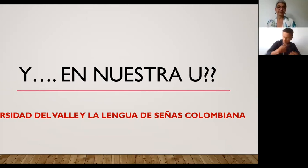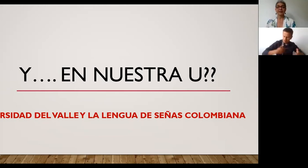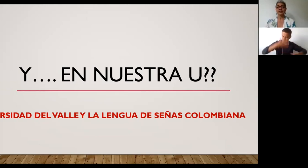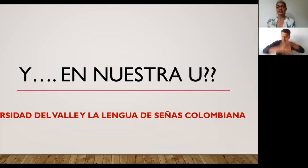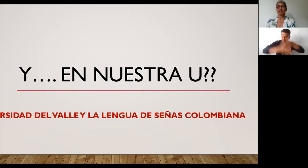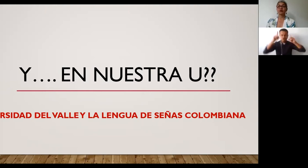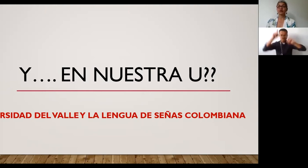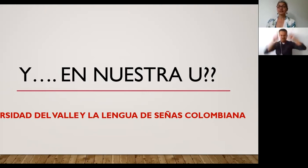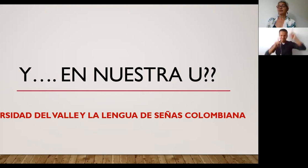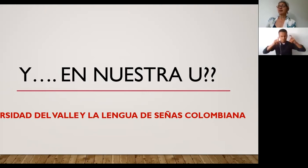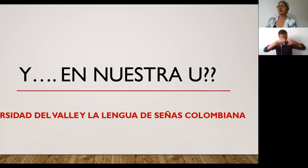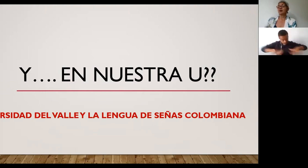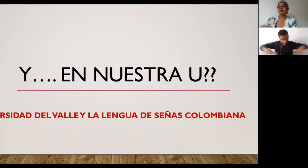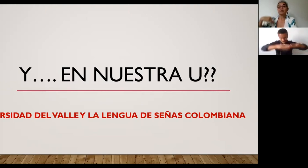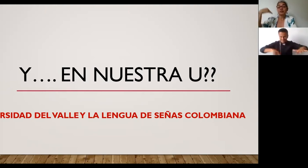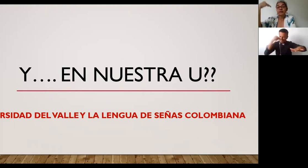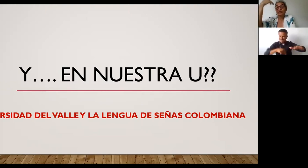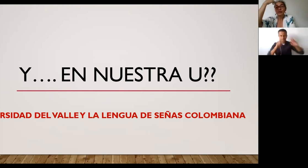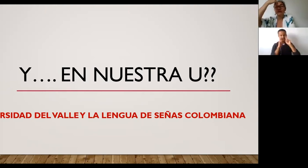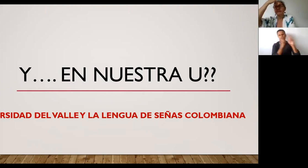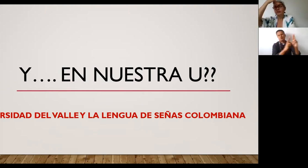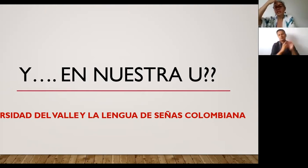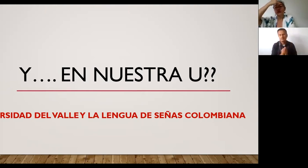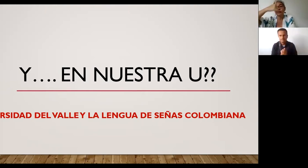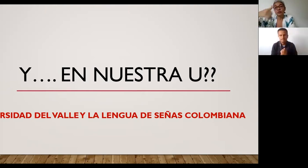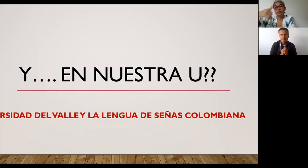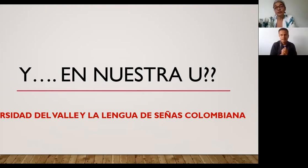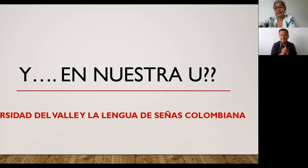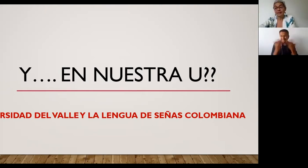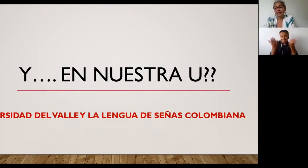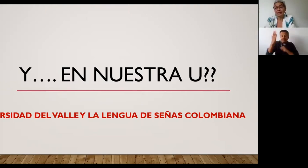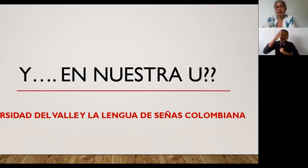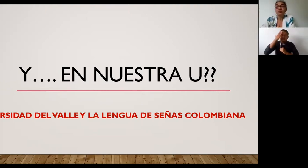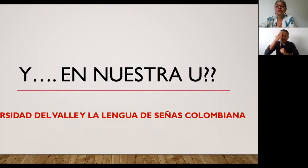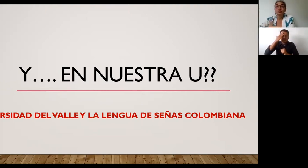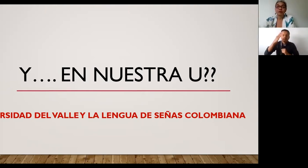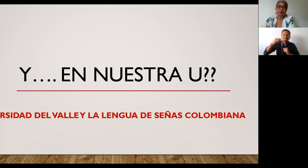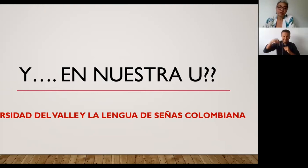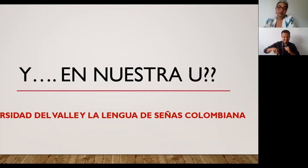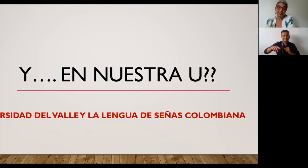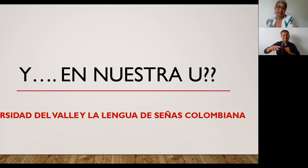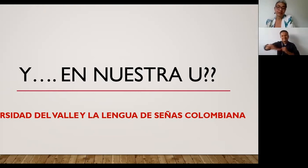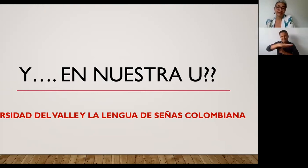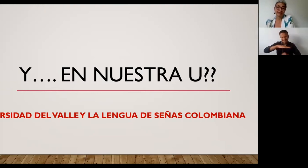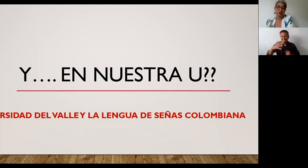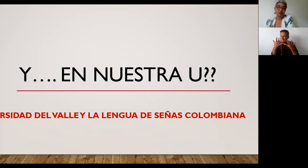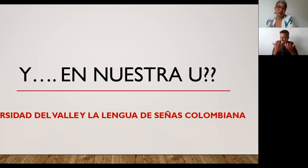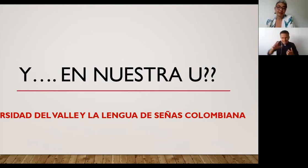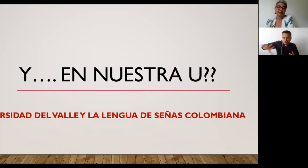entonces como decíamos que esto es una cuestión que debemos responder todos y entre eso las instituciones